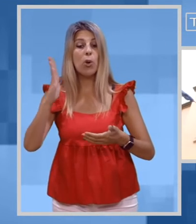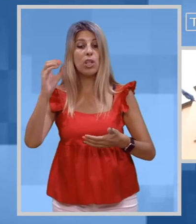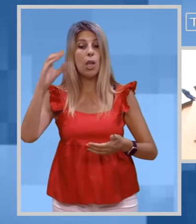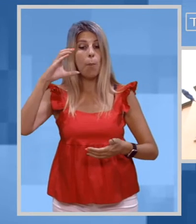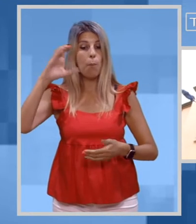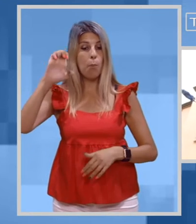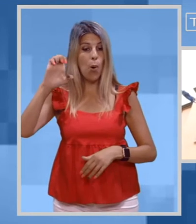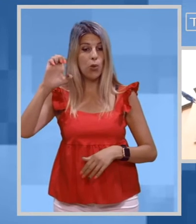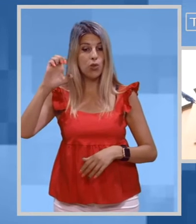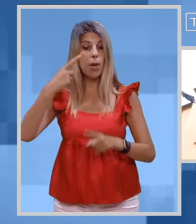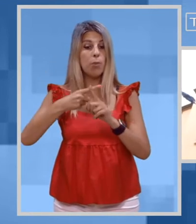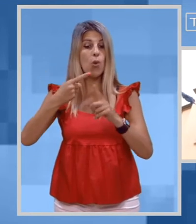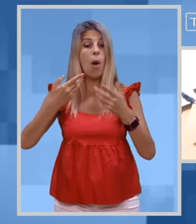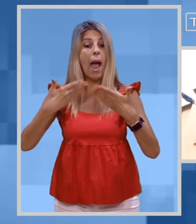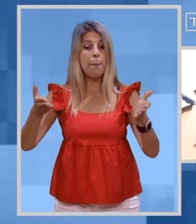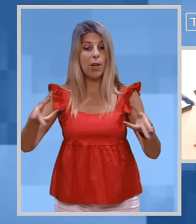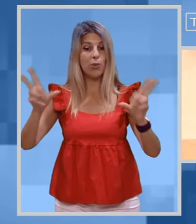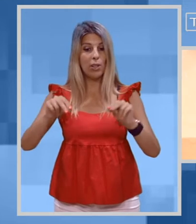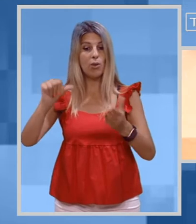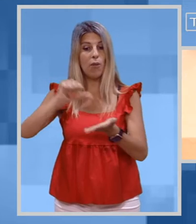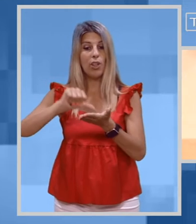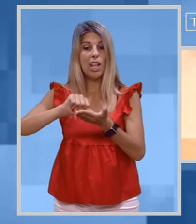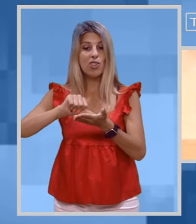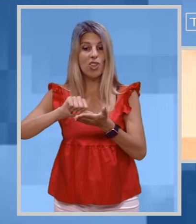riapertura del centro di aggregazione giovanile.